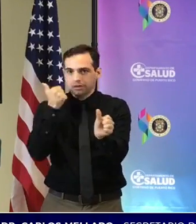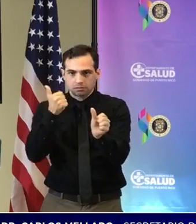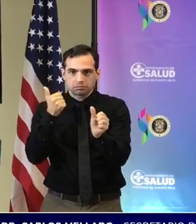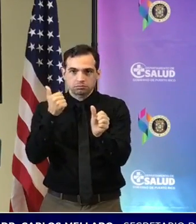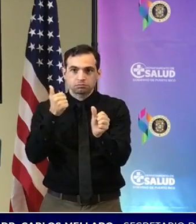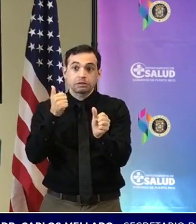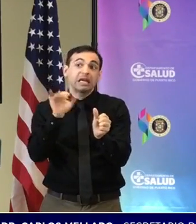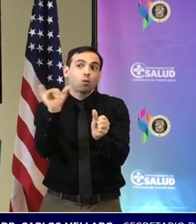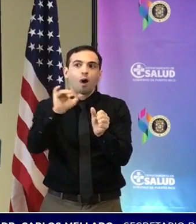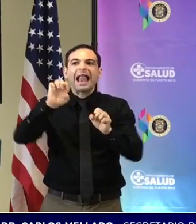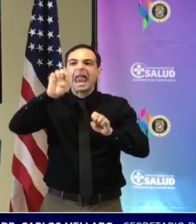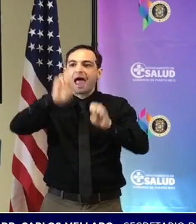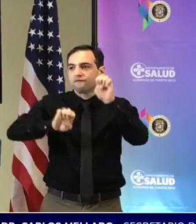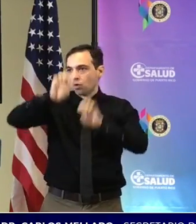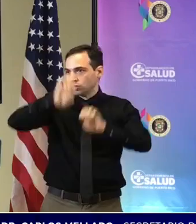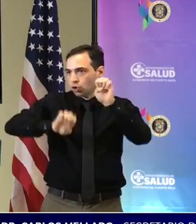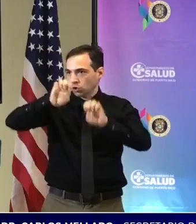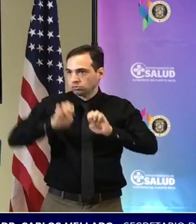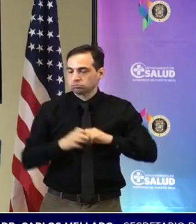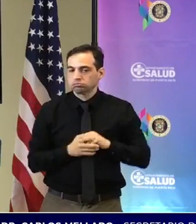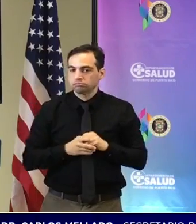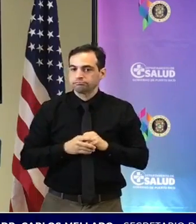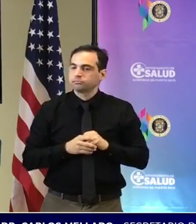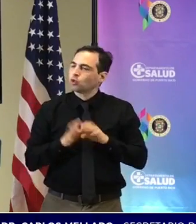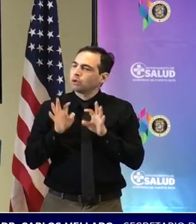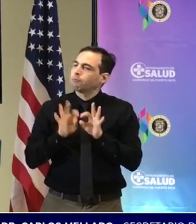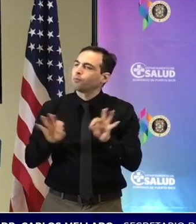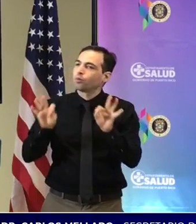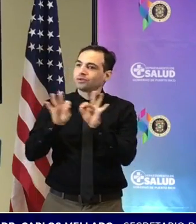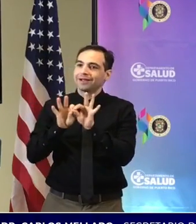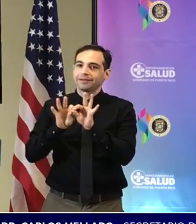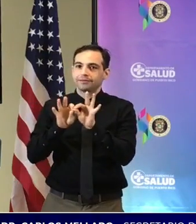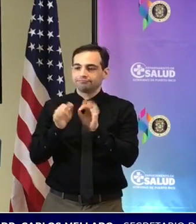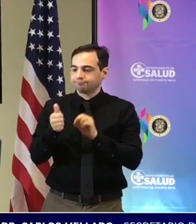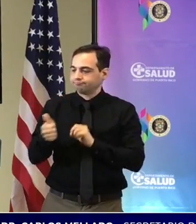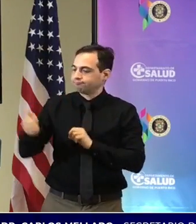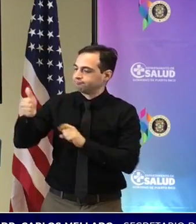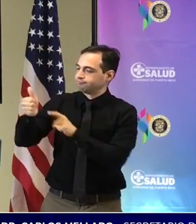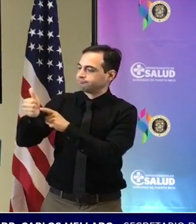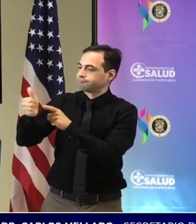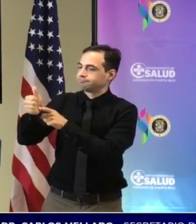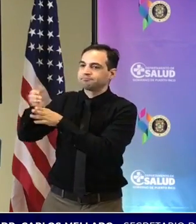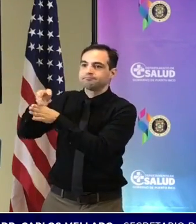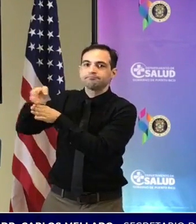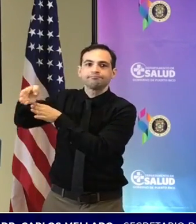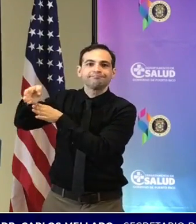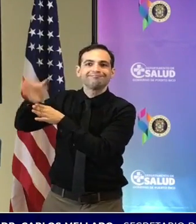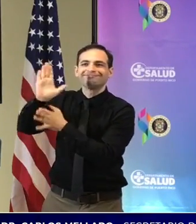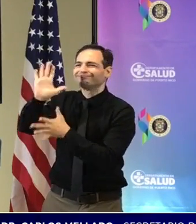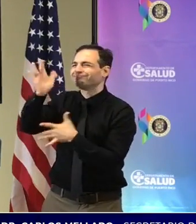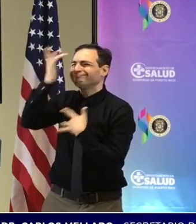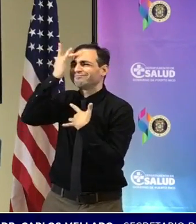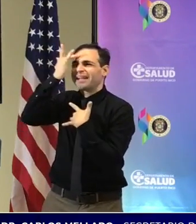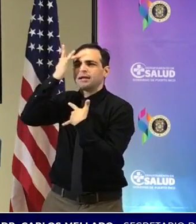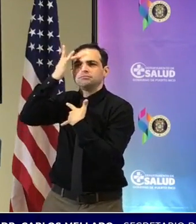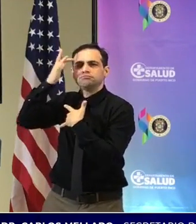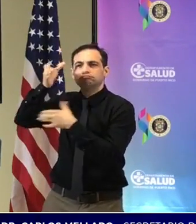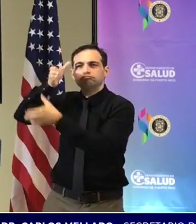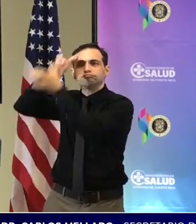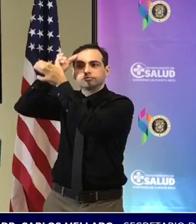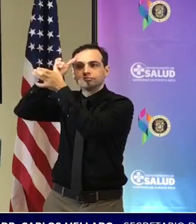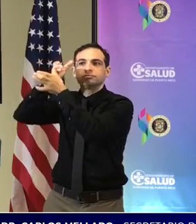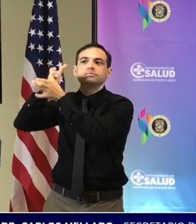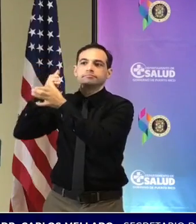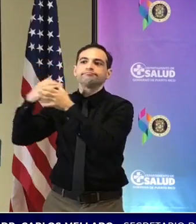importante el principal oficial epidemiológico, ¿verdad? Con toda la estructura que tiene. Y la creación